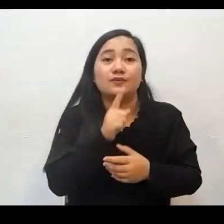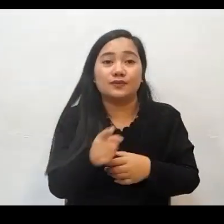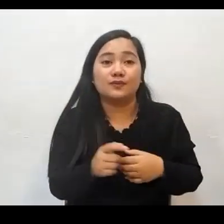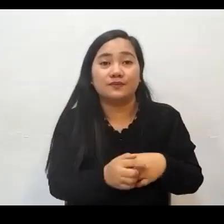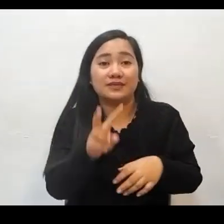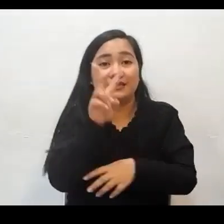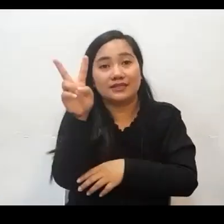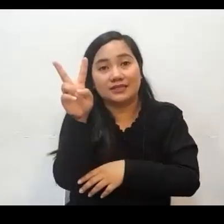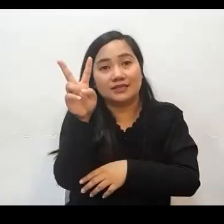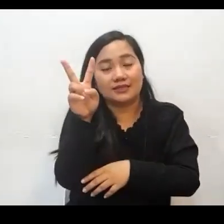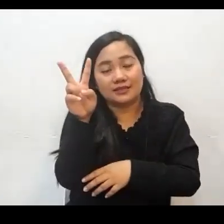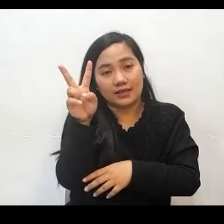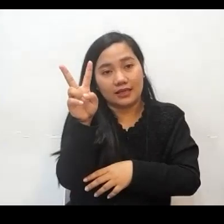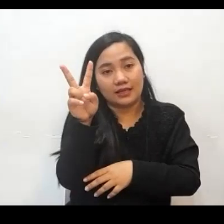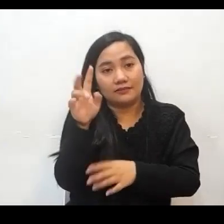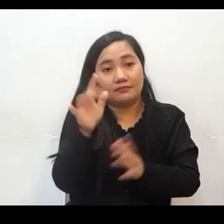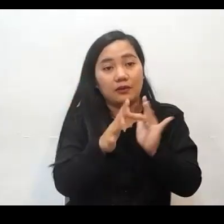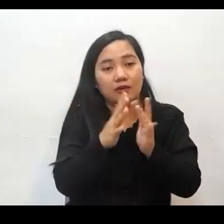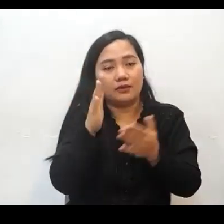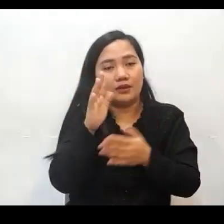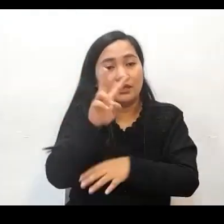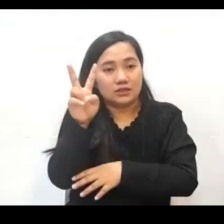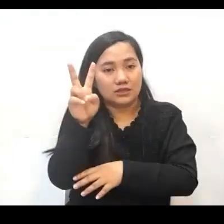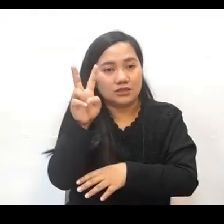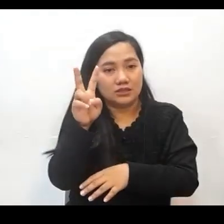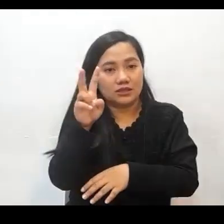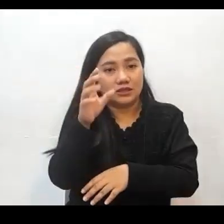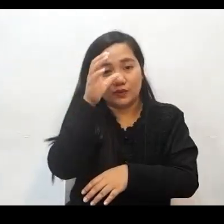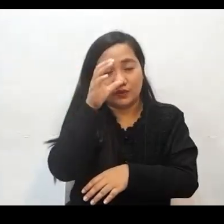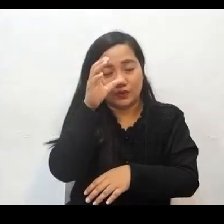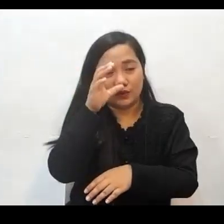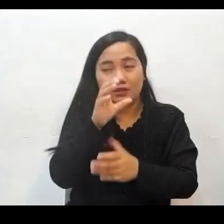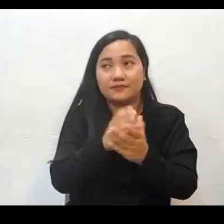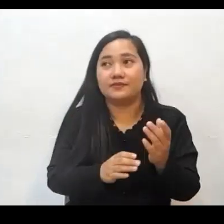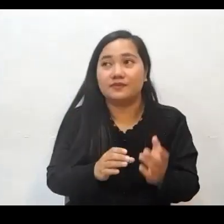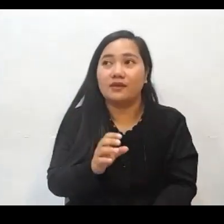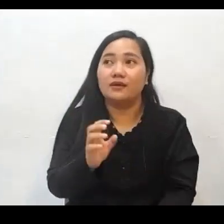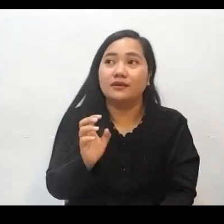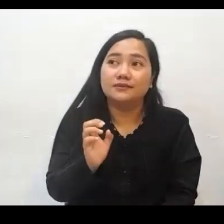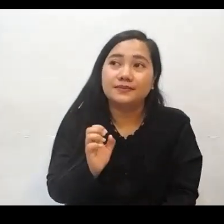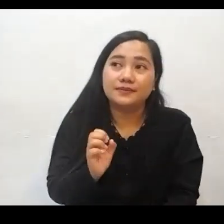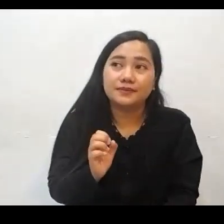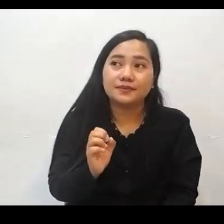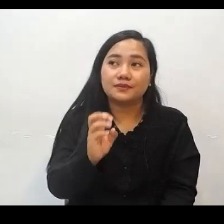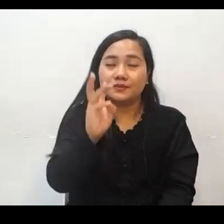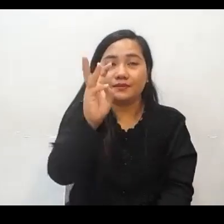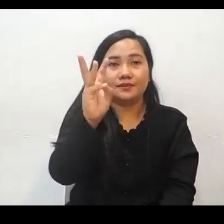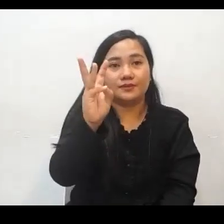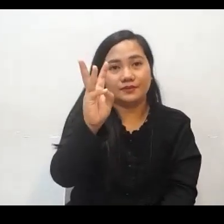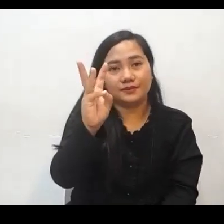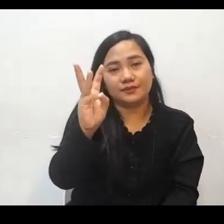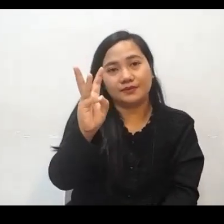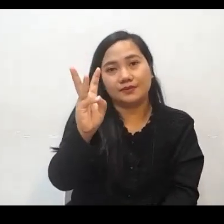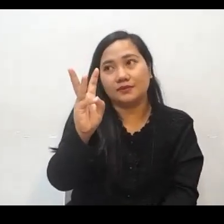chapter 6. Corinthians chapter 6